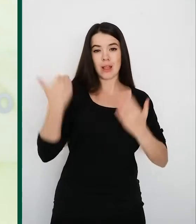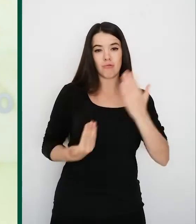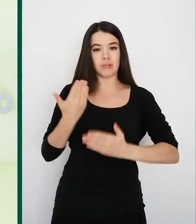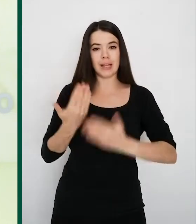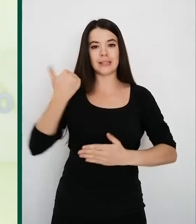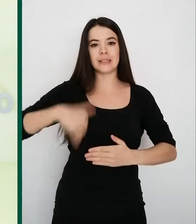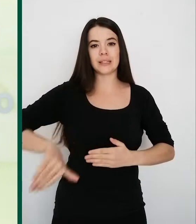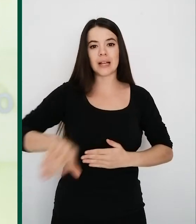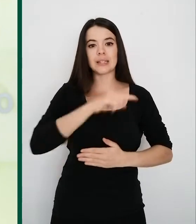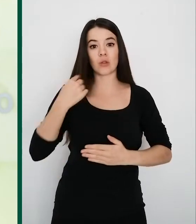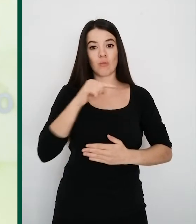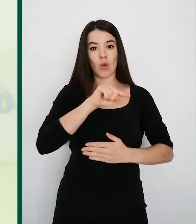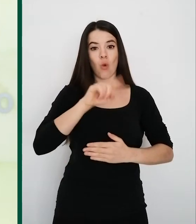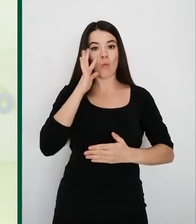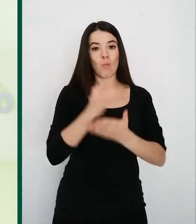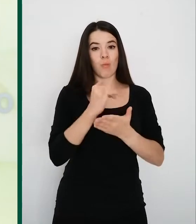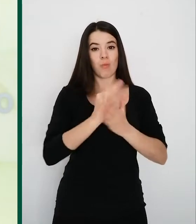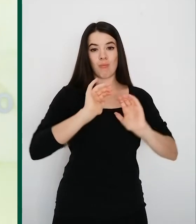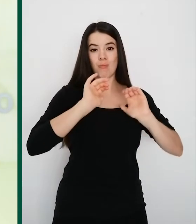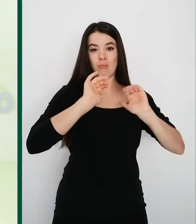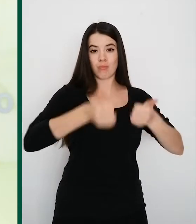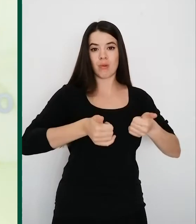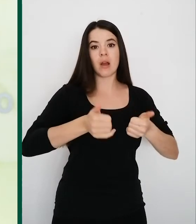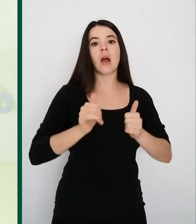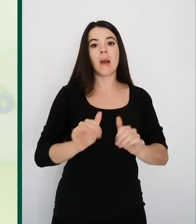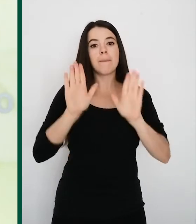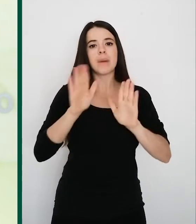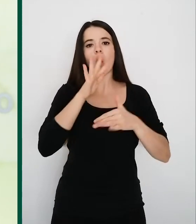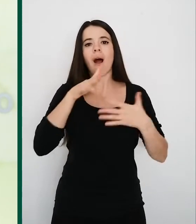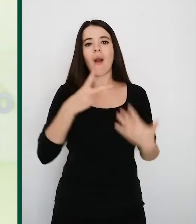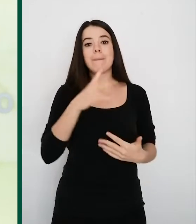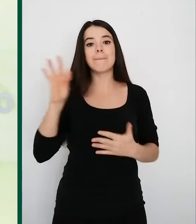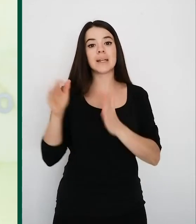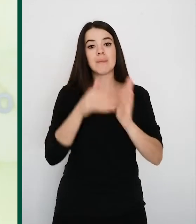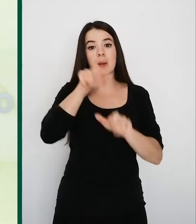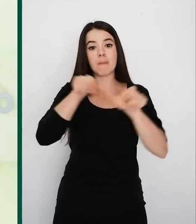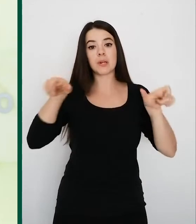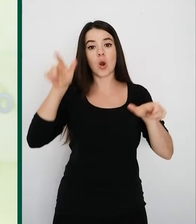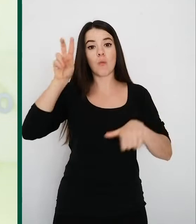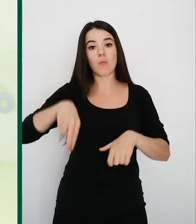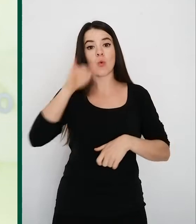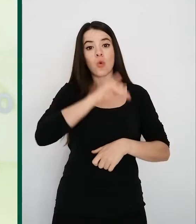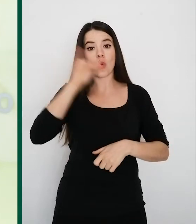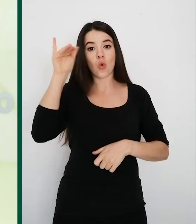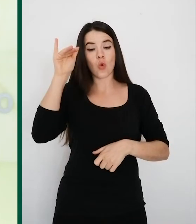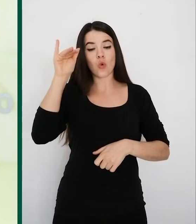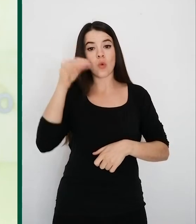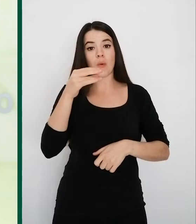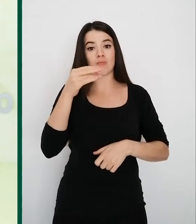y ahora más de 20.000 logroñeses recibirán un mensaje en sus teléfonos en los